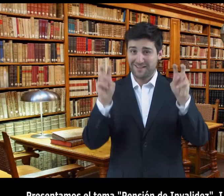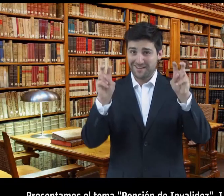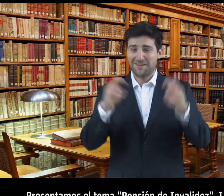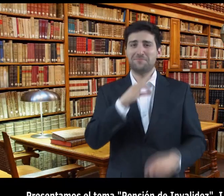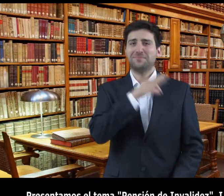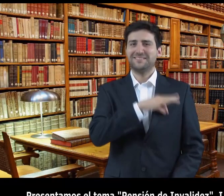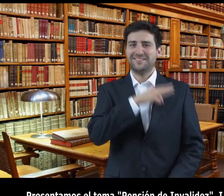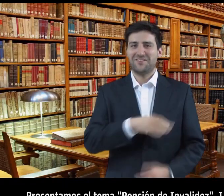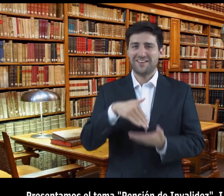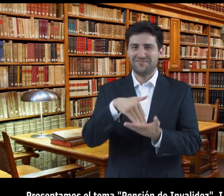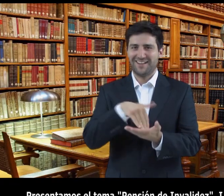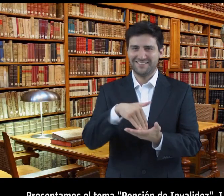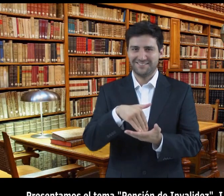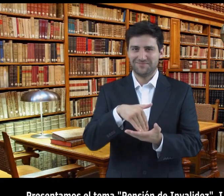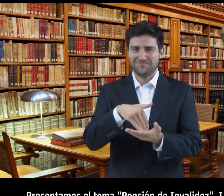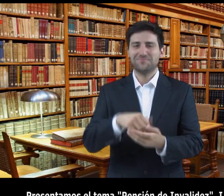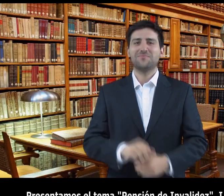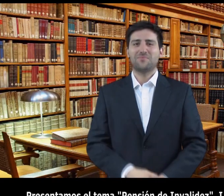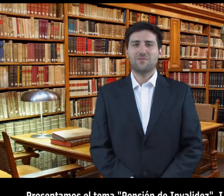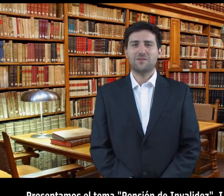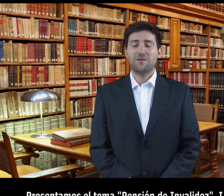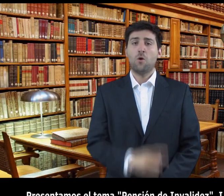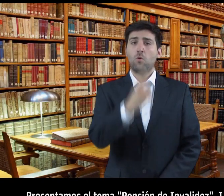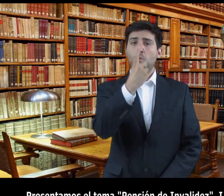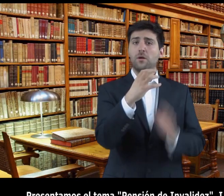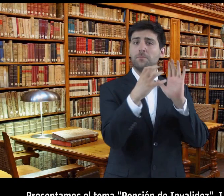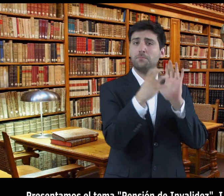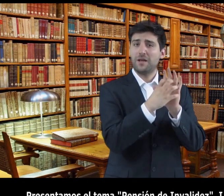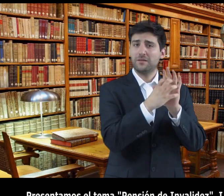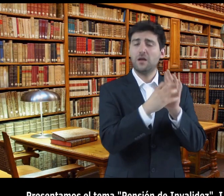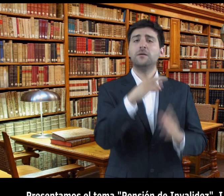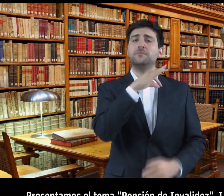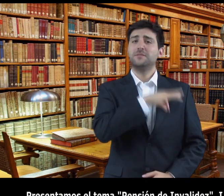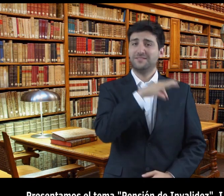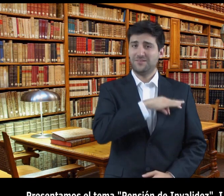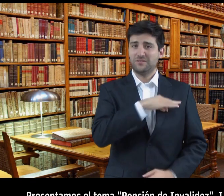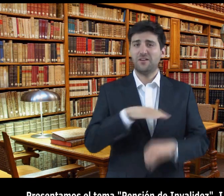Presentamos el tema Pensión de Invalidez. Primera parte. Pensión básica solidaria de invalidez.